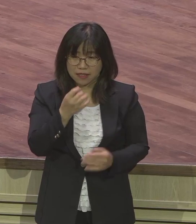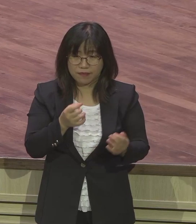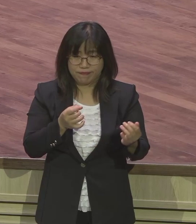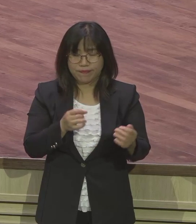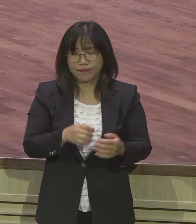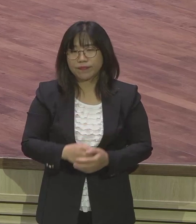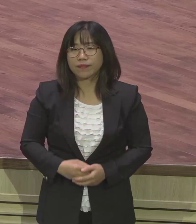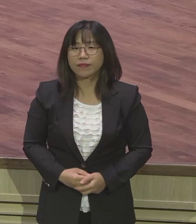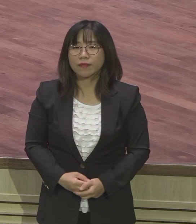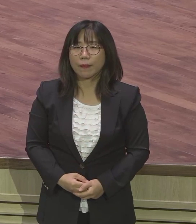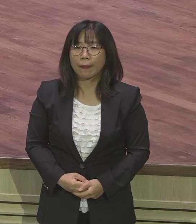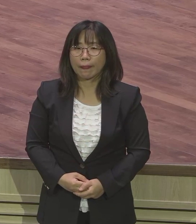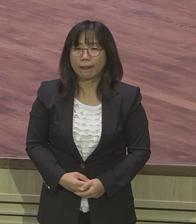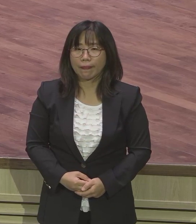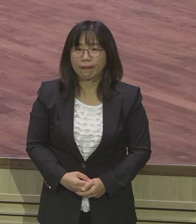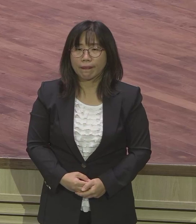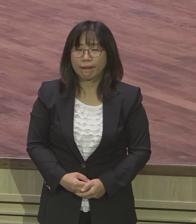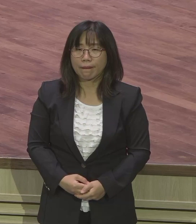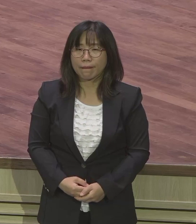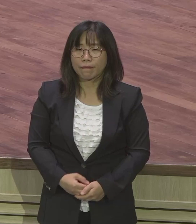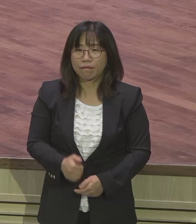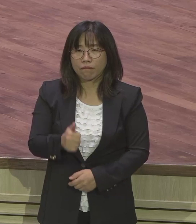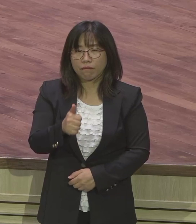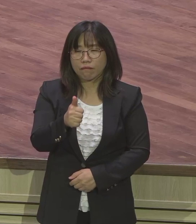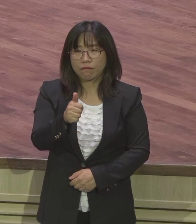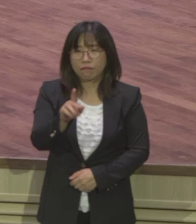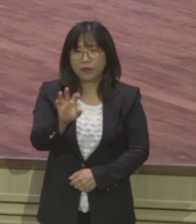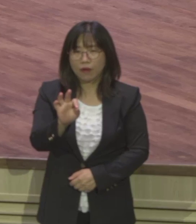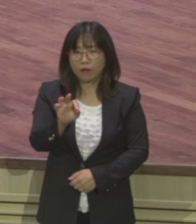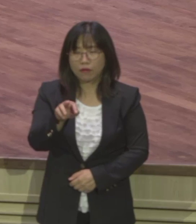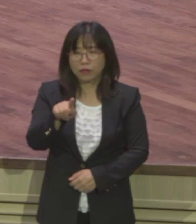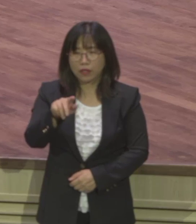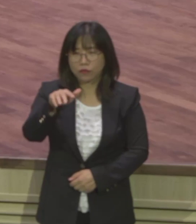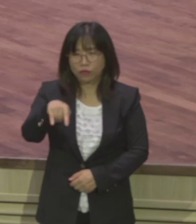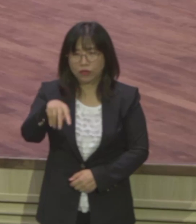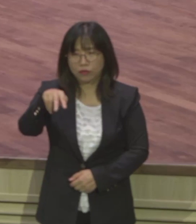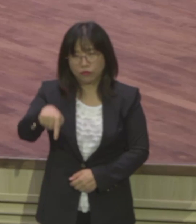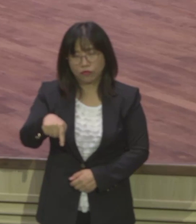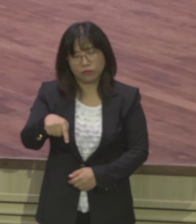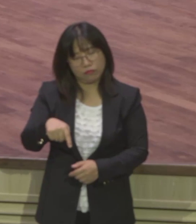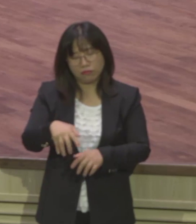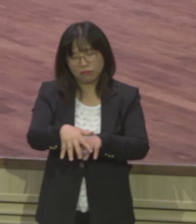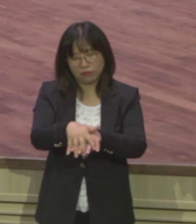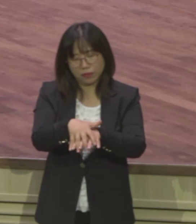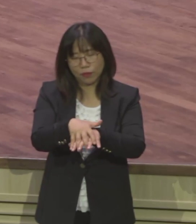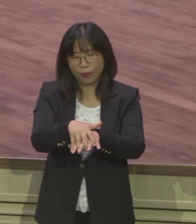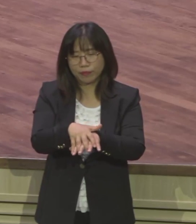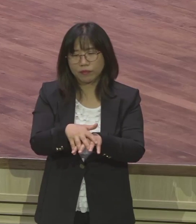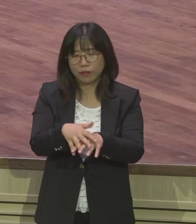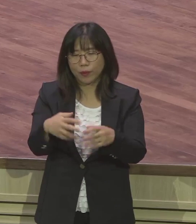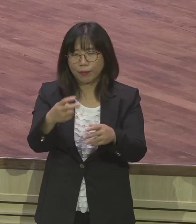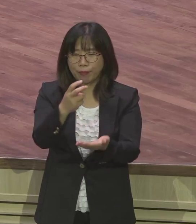형 사치수 제도라 그렇게 말하는데 이 계대결혼 이라고 그러니까